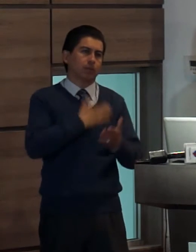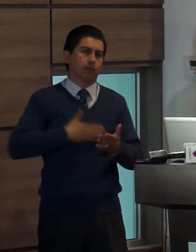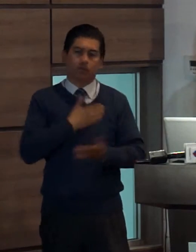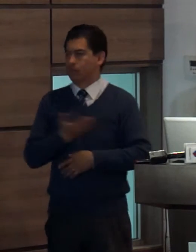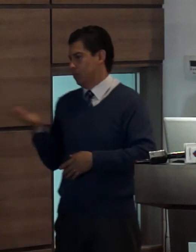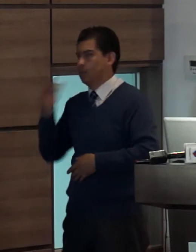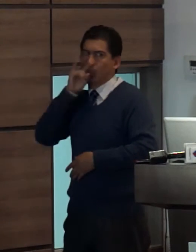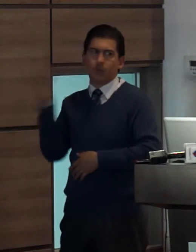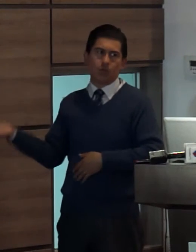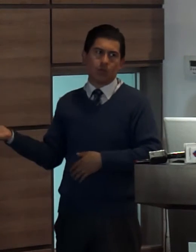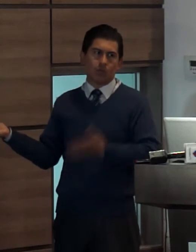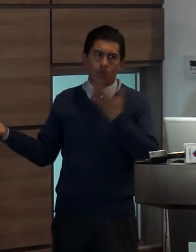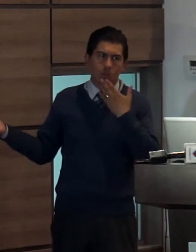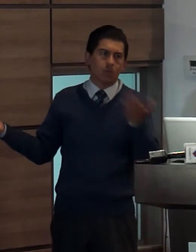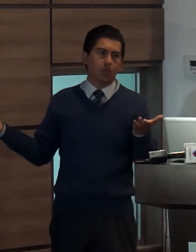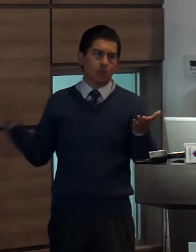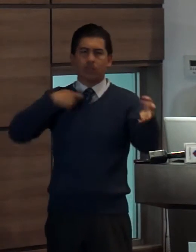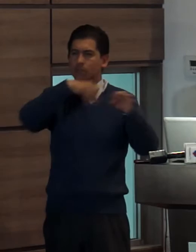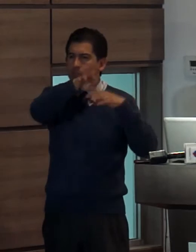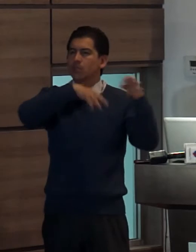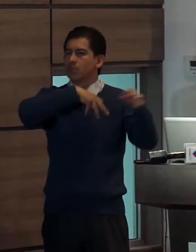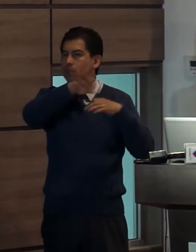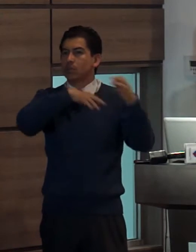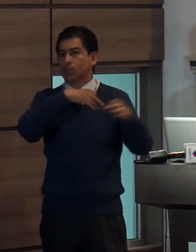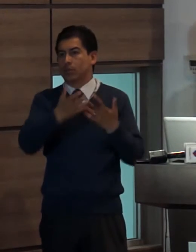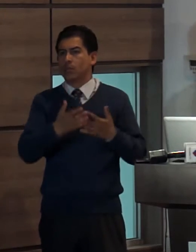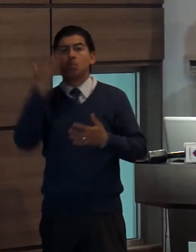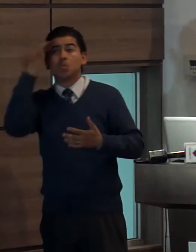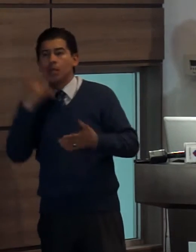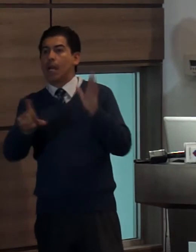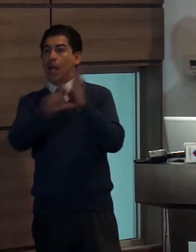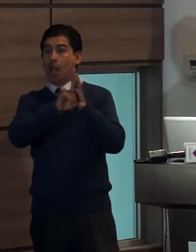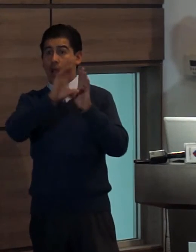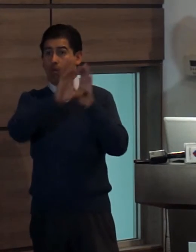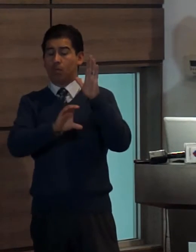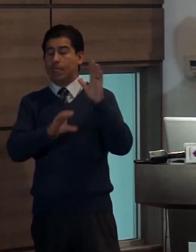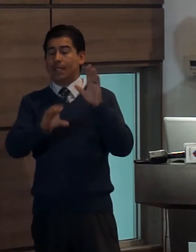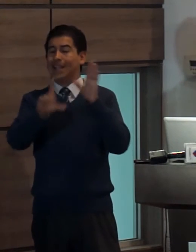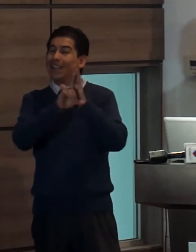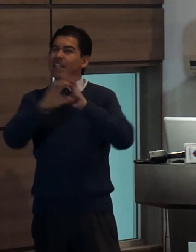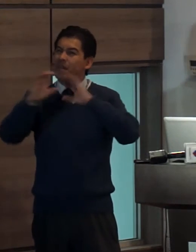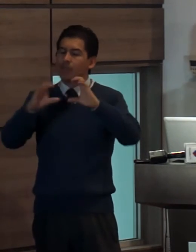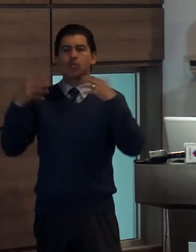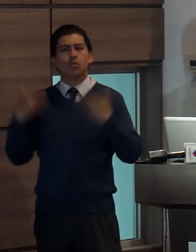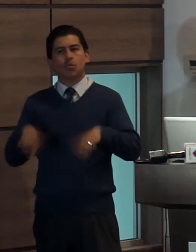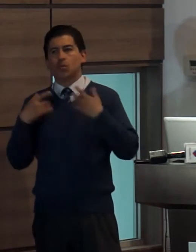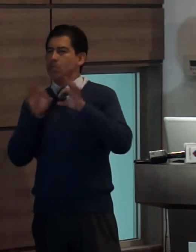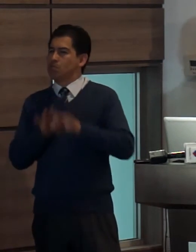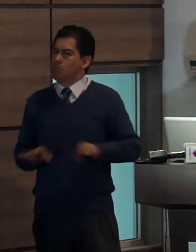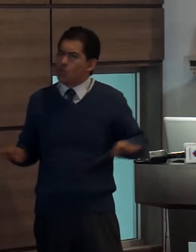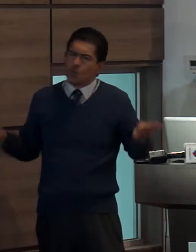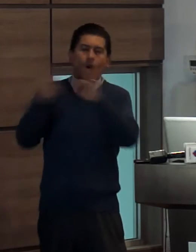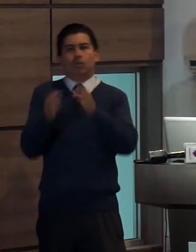enfoque de derechos gracias a la Ley Orgánica de Comunicación hoy tenemos mecanismos que nos permiten garantizar